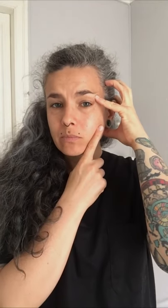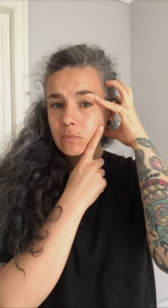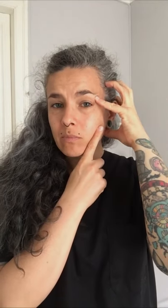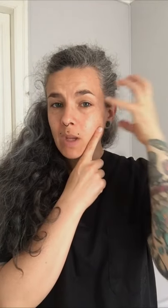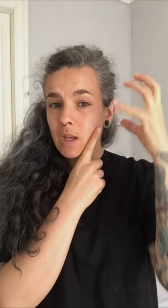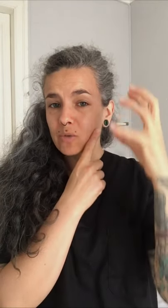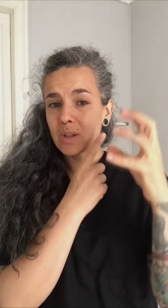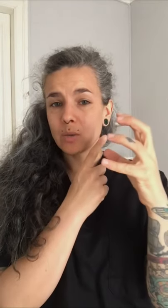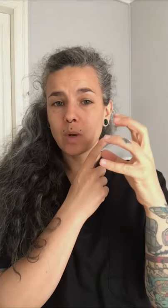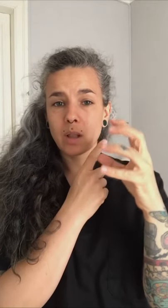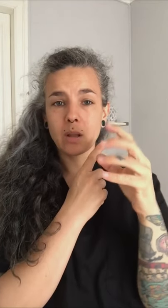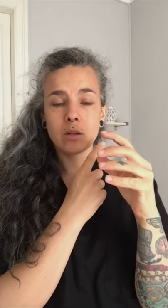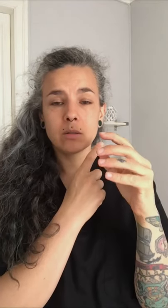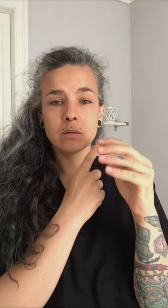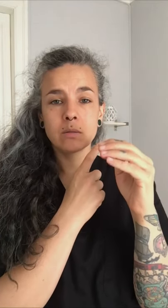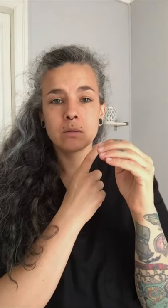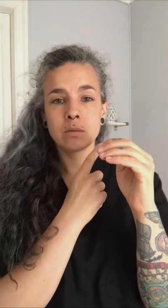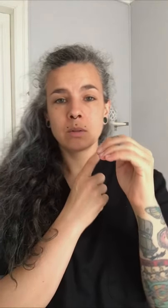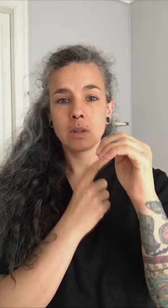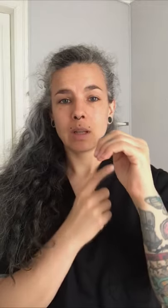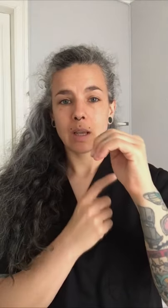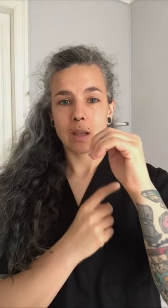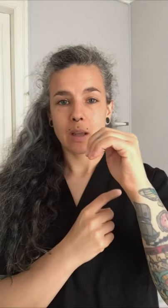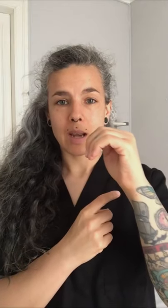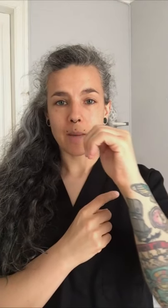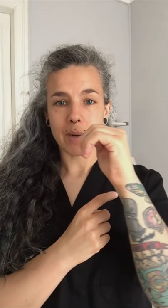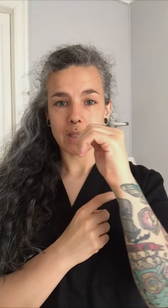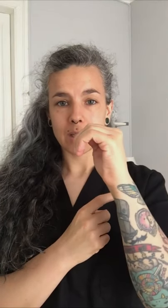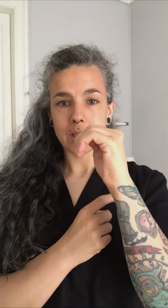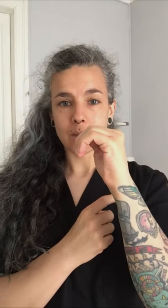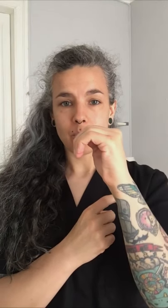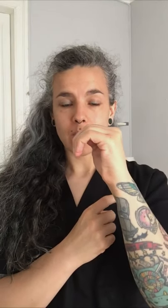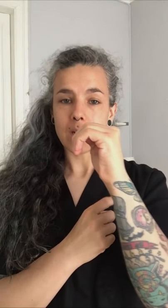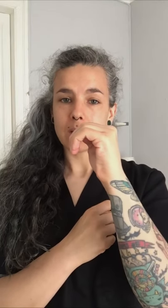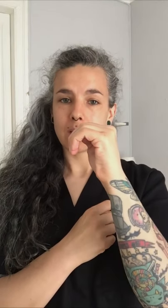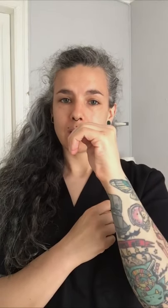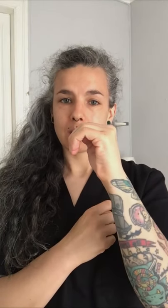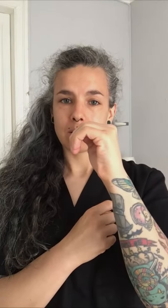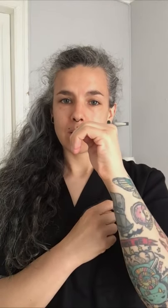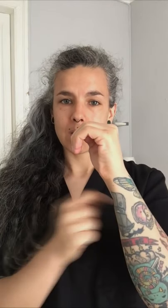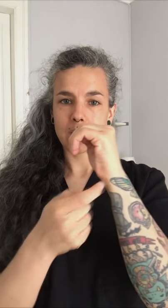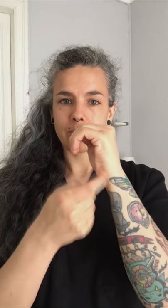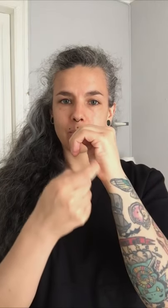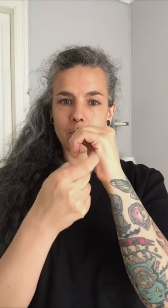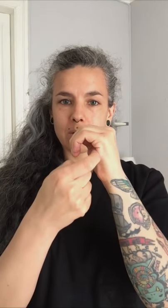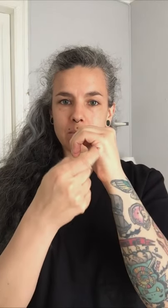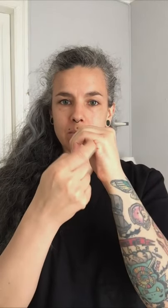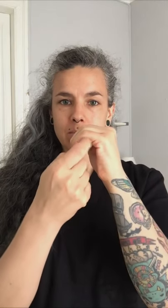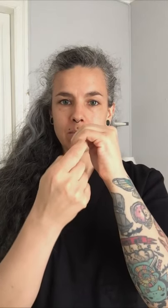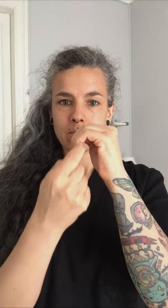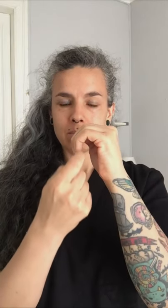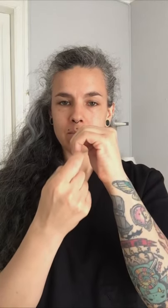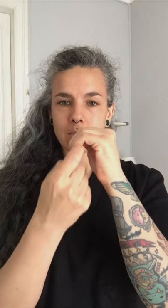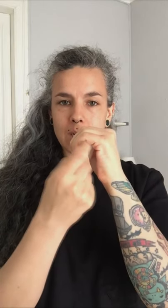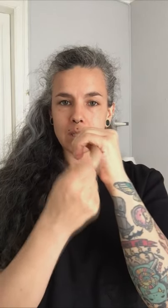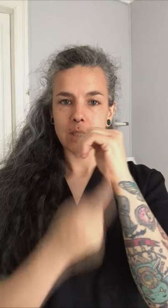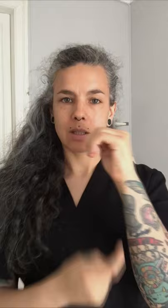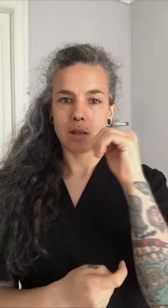es una articulación que en la parte del temporal tiene esta forma, ¿vale? Este